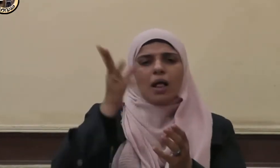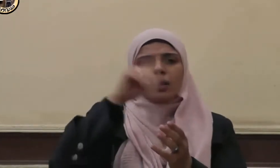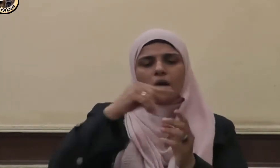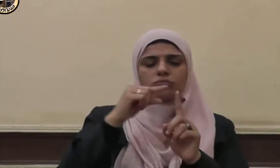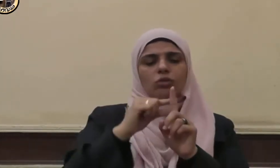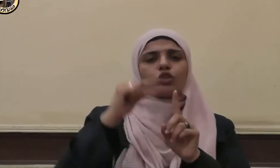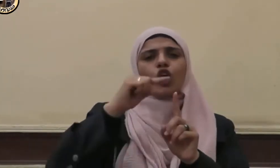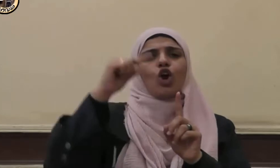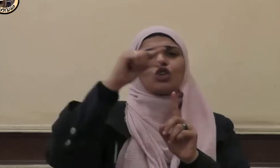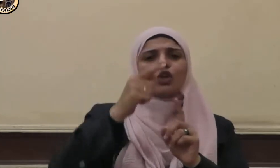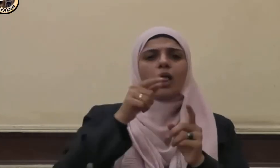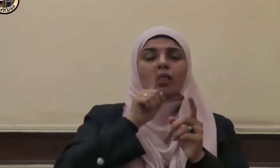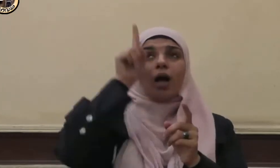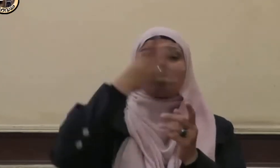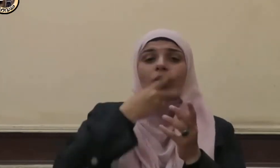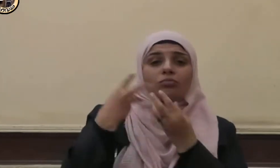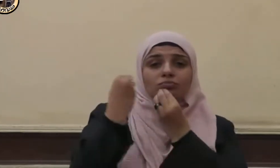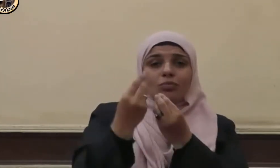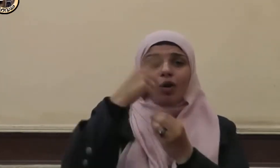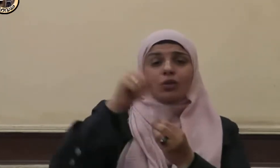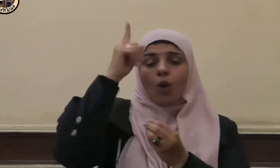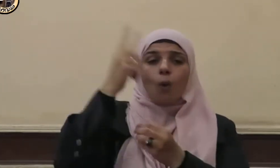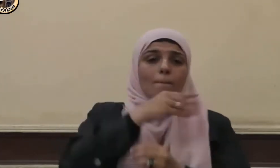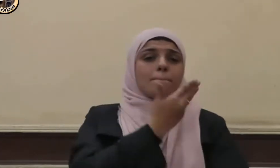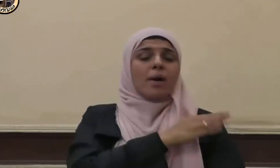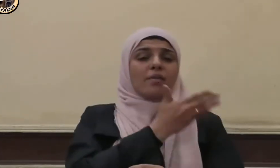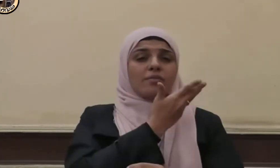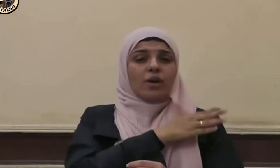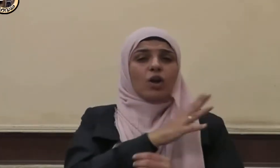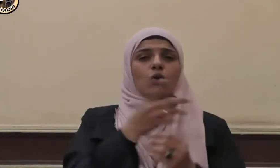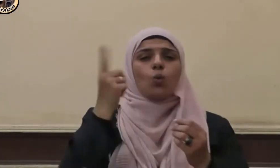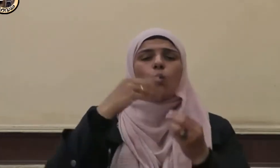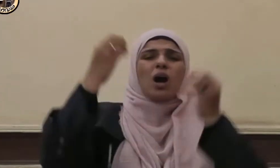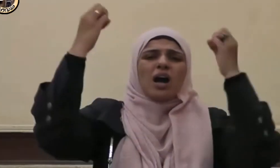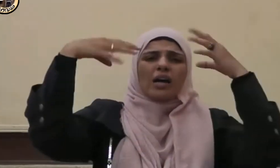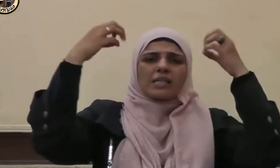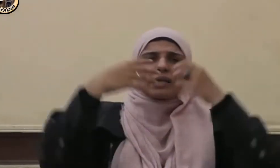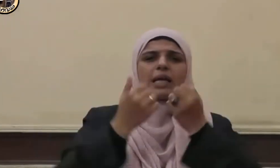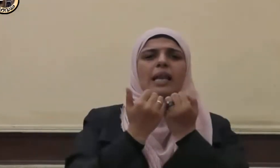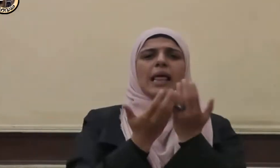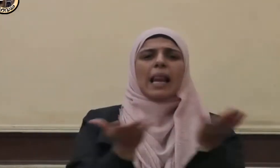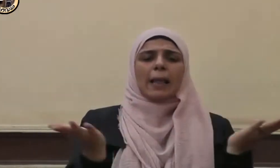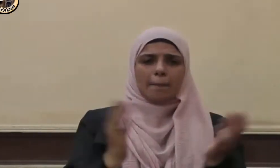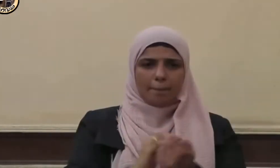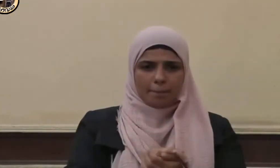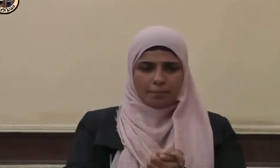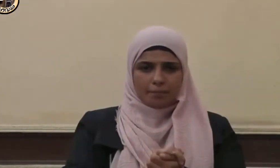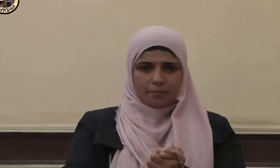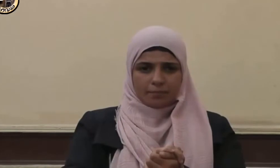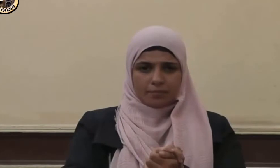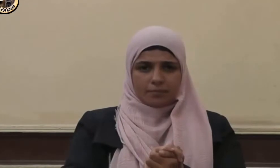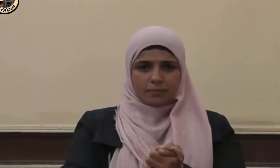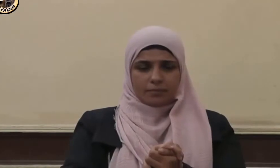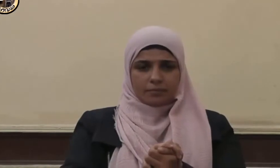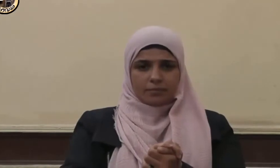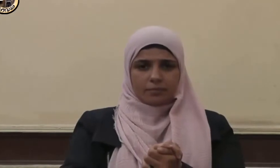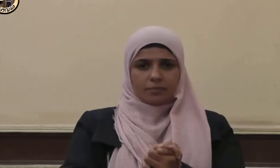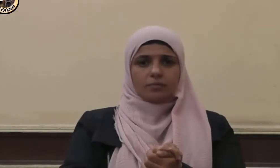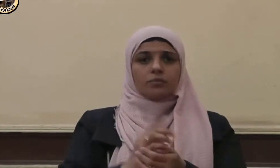عِنْدَ رَبِّهِمْ وَمَغْفِرَةٌ وَعِزْقٌ كَيْمٌ ورقب النبي